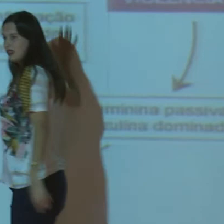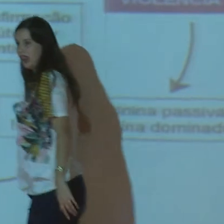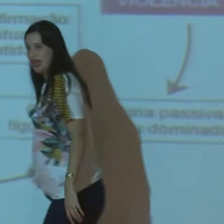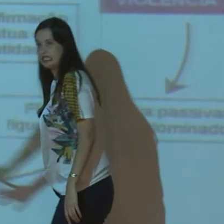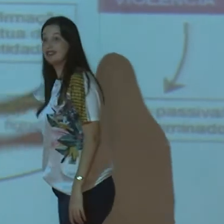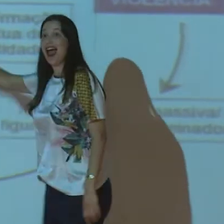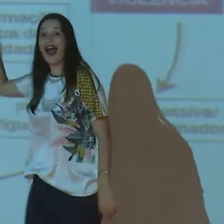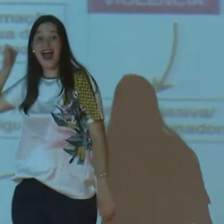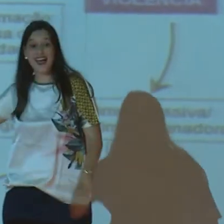acontece novamente.